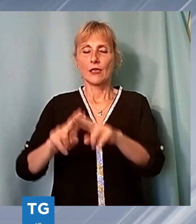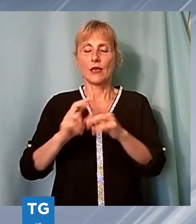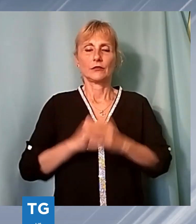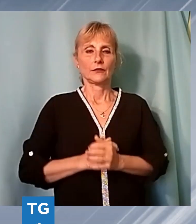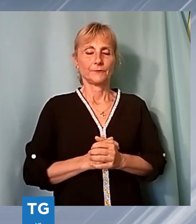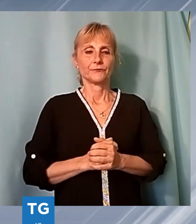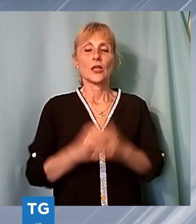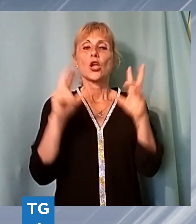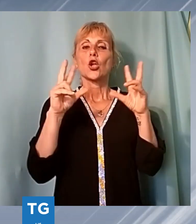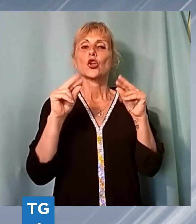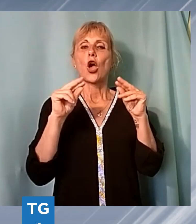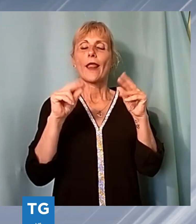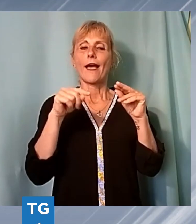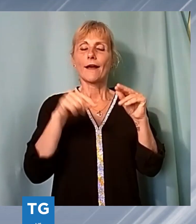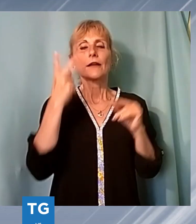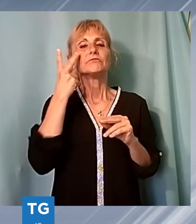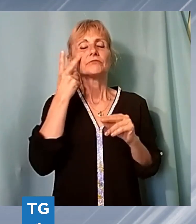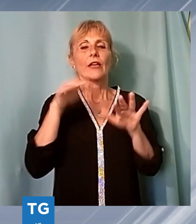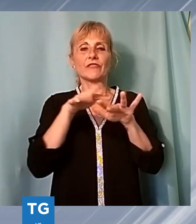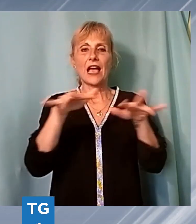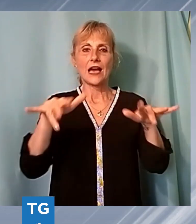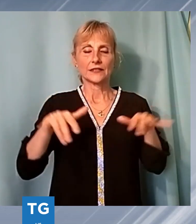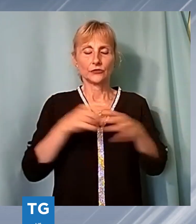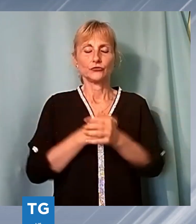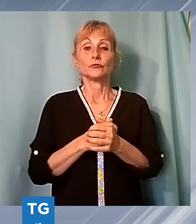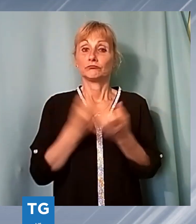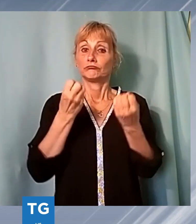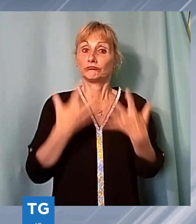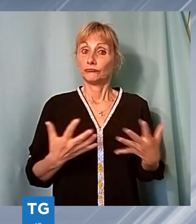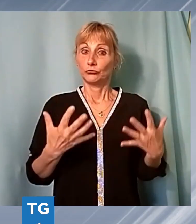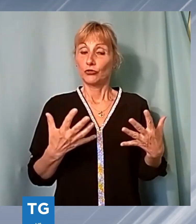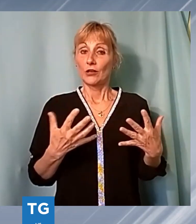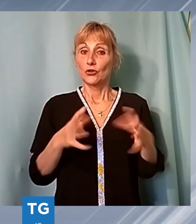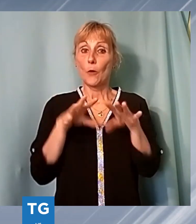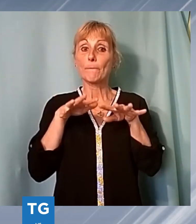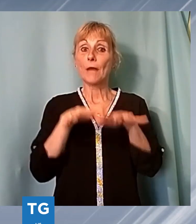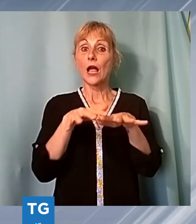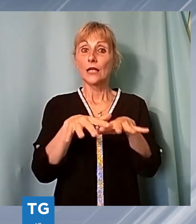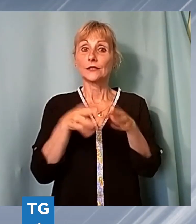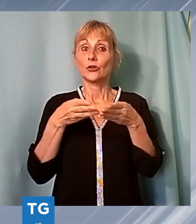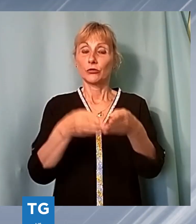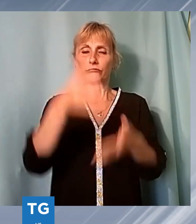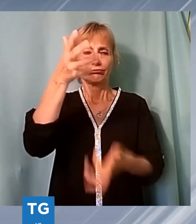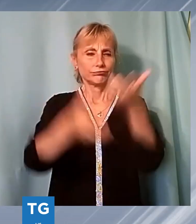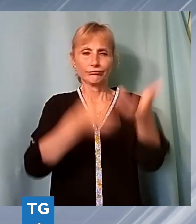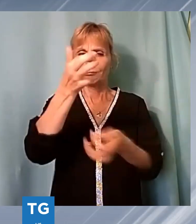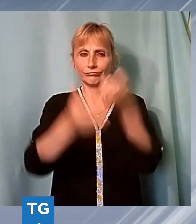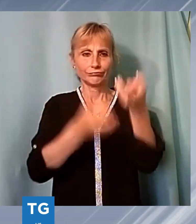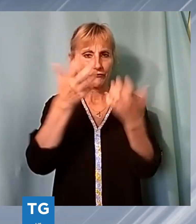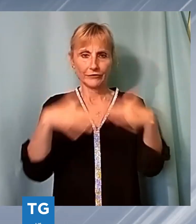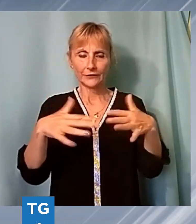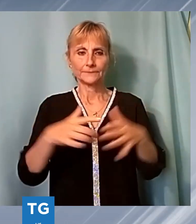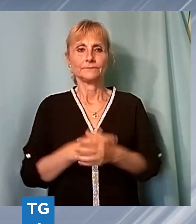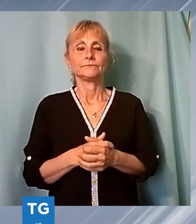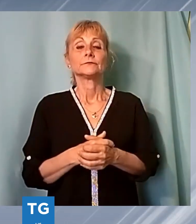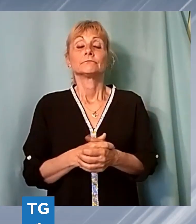porta a Via Reggio per un incendio che ha coinvolto un magazzino della Darsena. Potrebbero essere state delle scintille causate